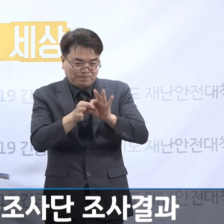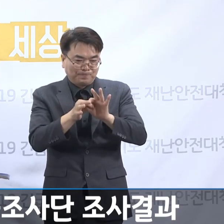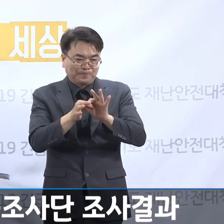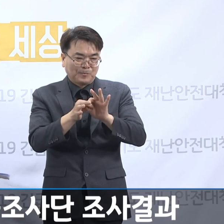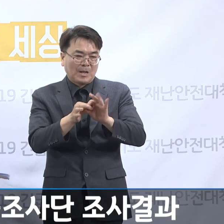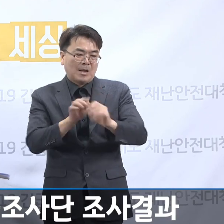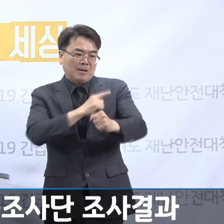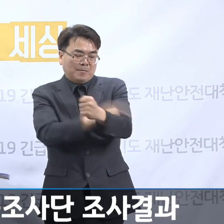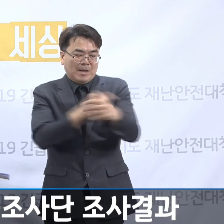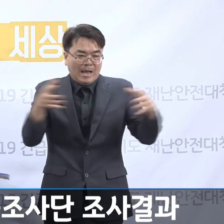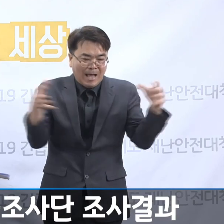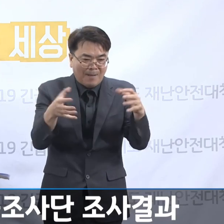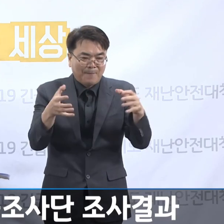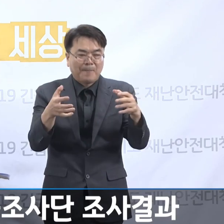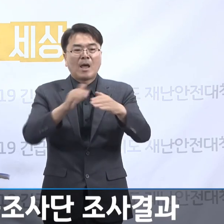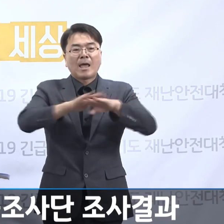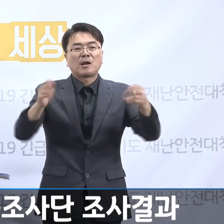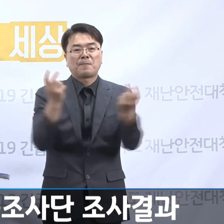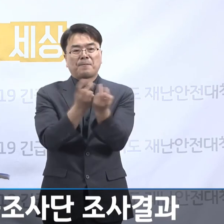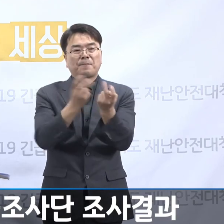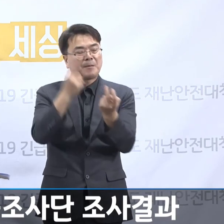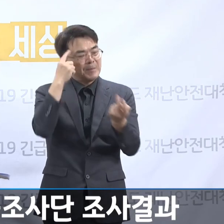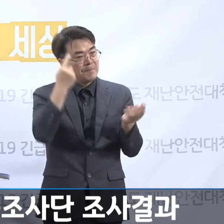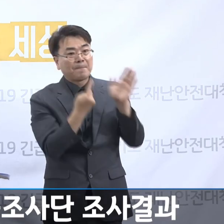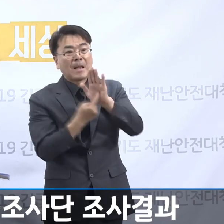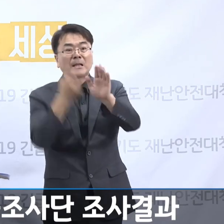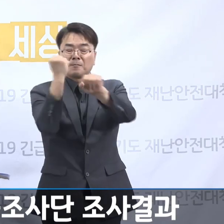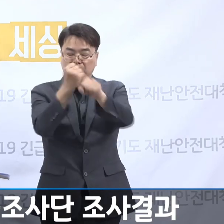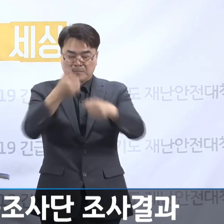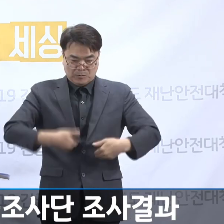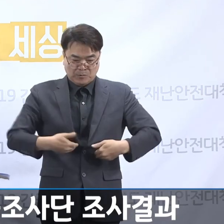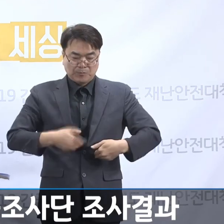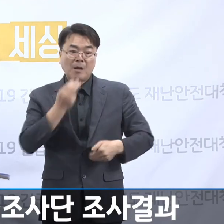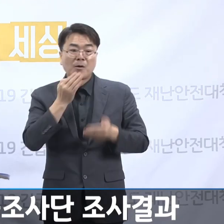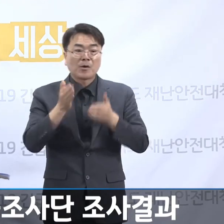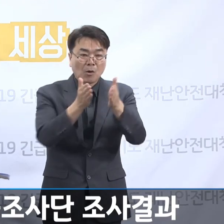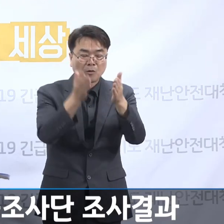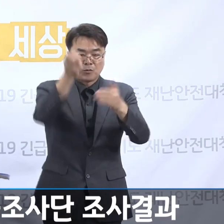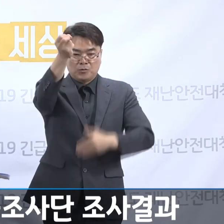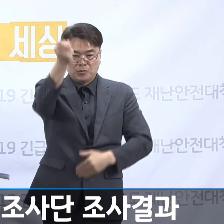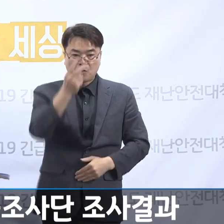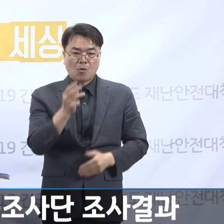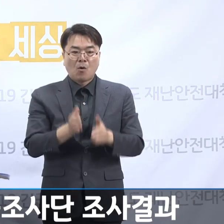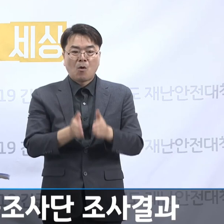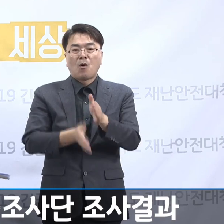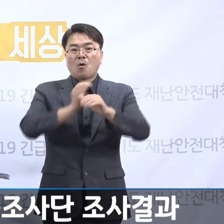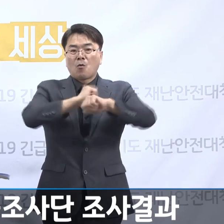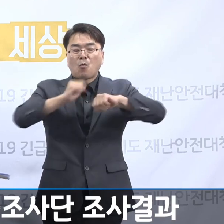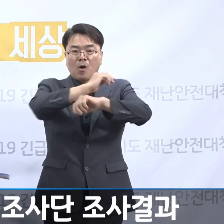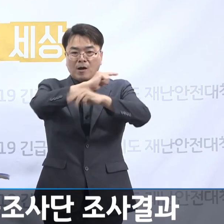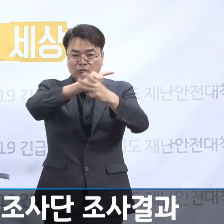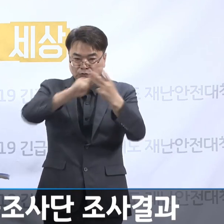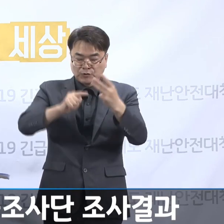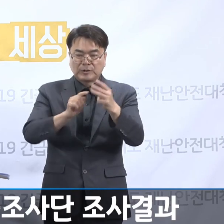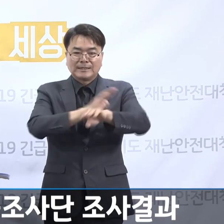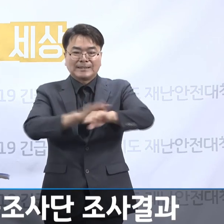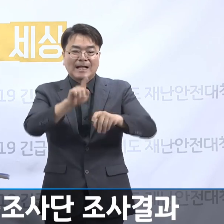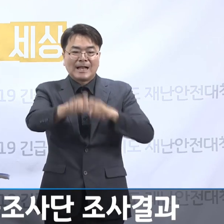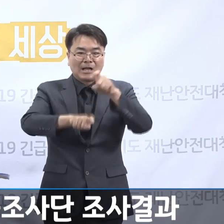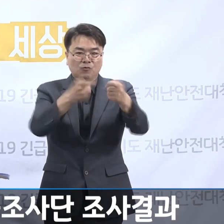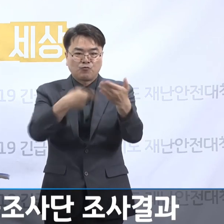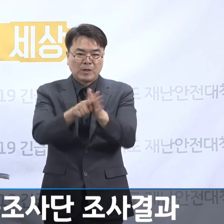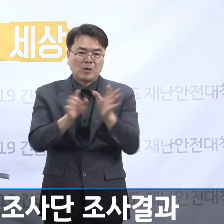정상화를 위한 방안을 마련해야 합니다. 그리고 경기도와 광주시는 이러한 정상화 방안이 잘 시행될 수 있도록